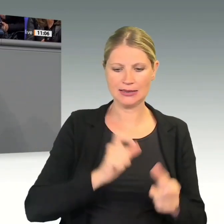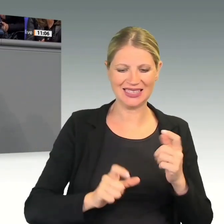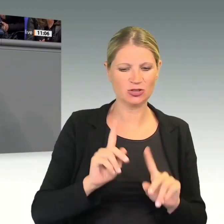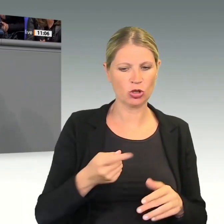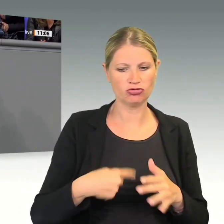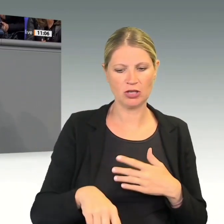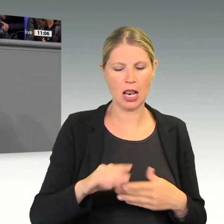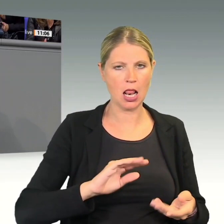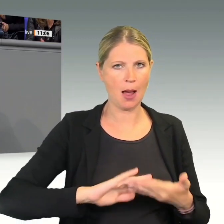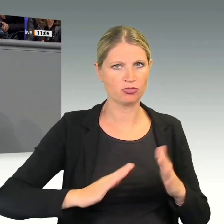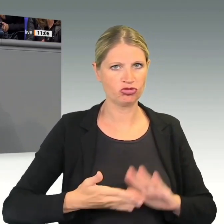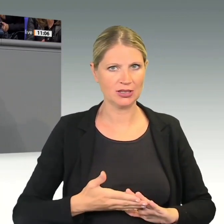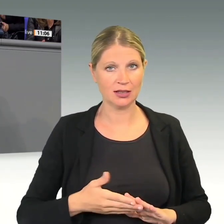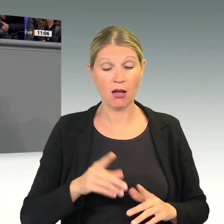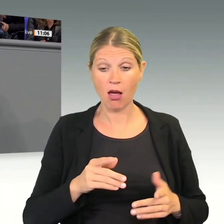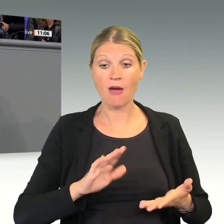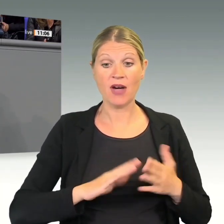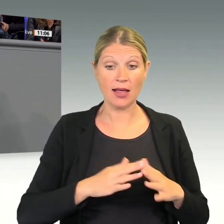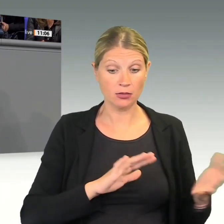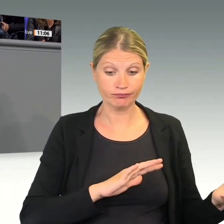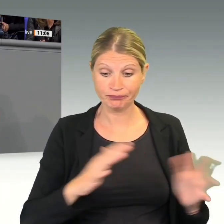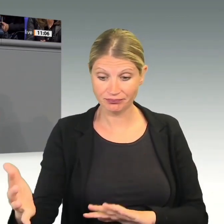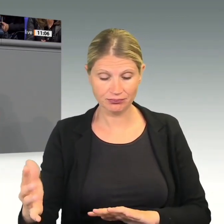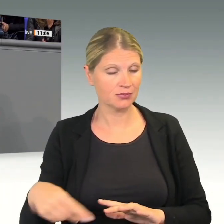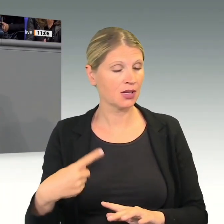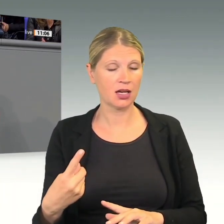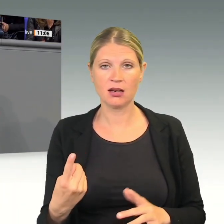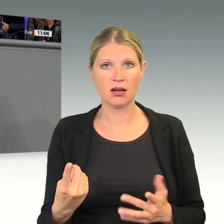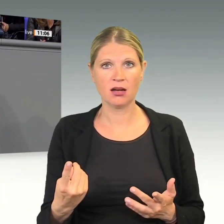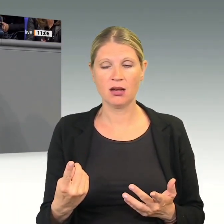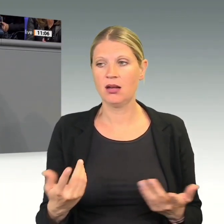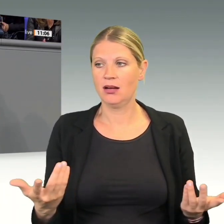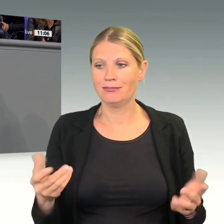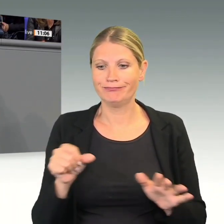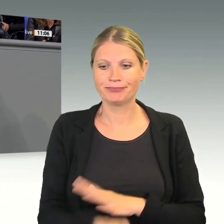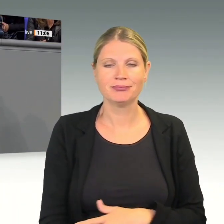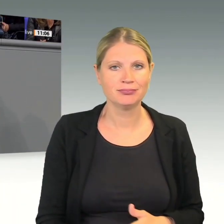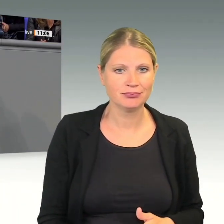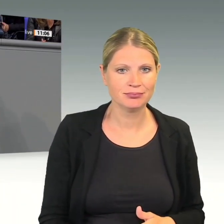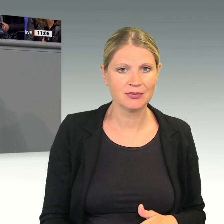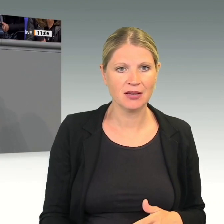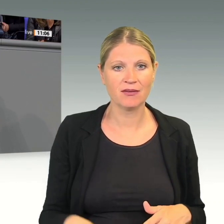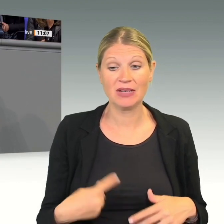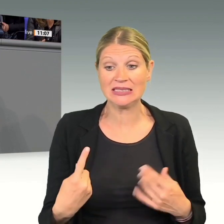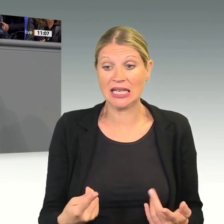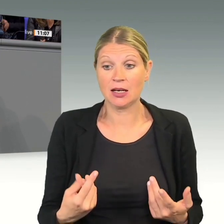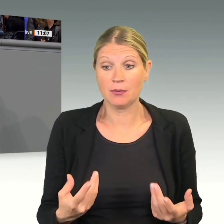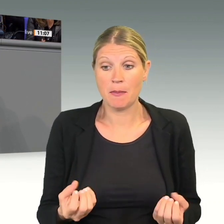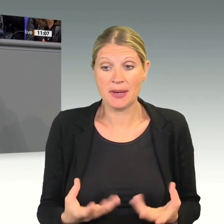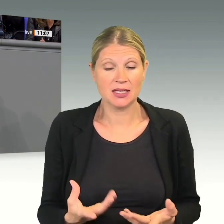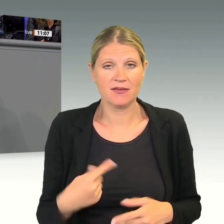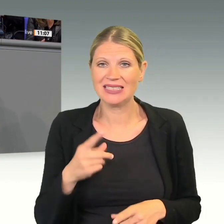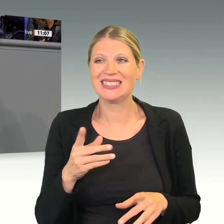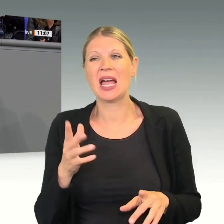Scheitern die Verhandlungen, dann kommt das alles nicht. Wer oder was aber dann kommt, wissen wir nicht, wahrscheinlich China.